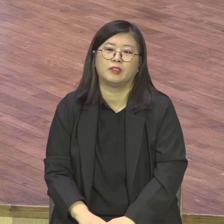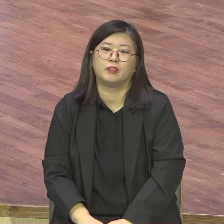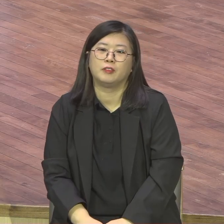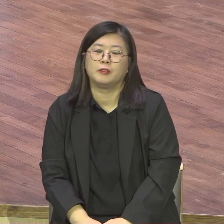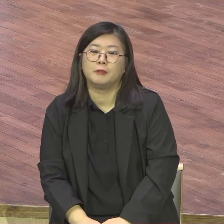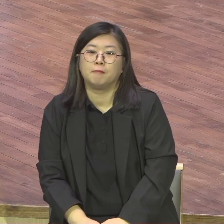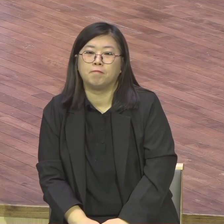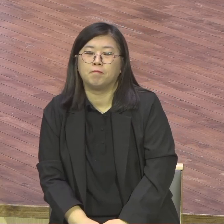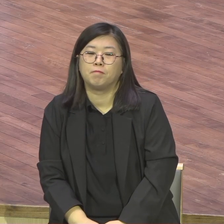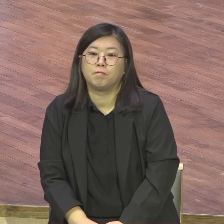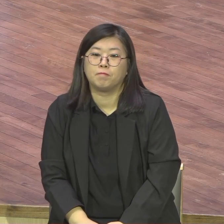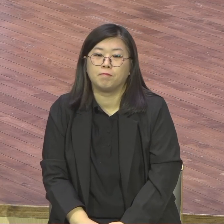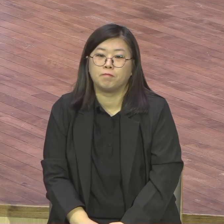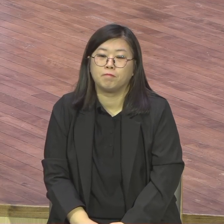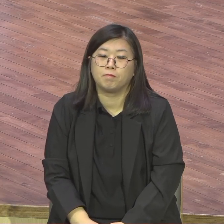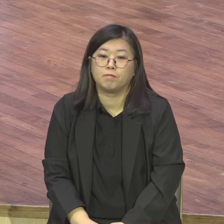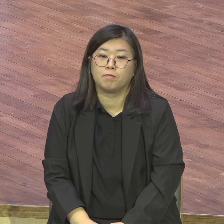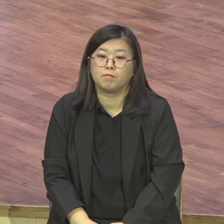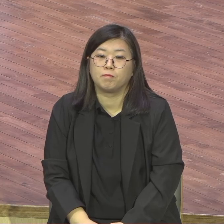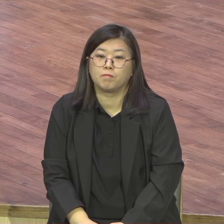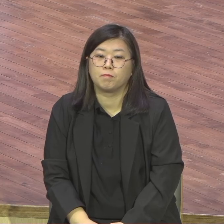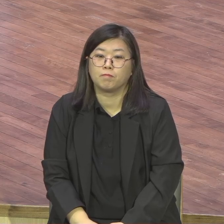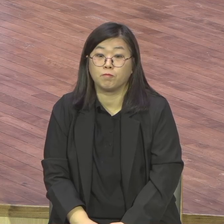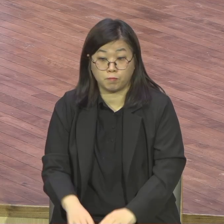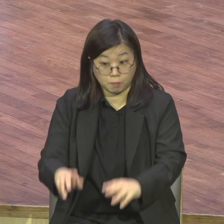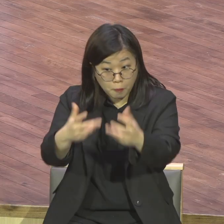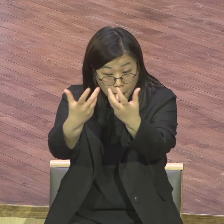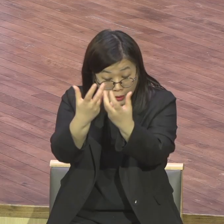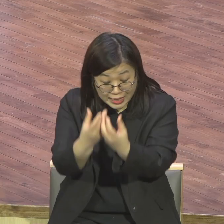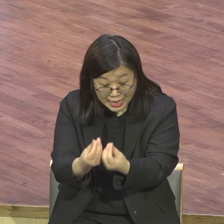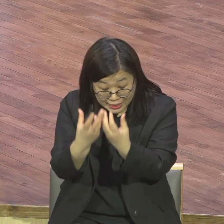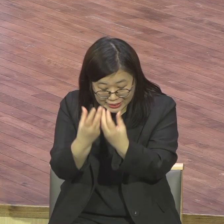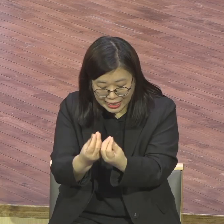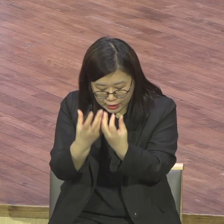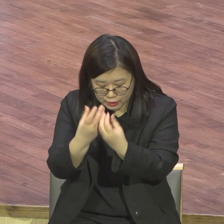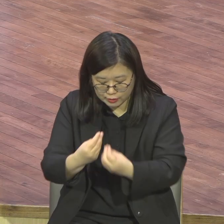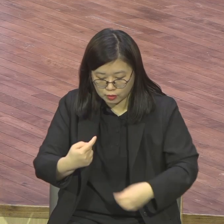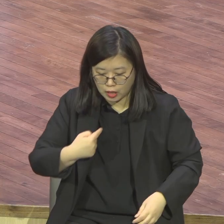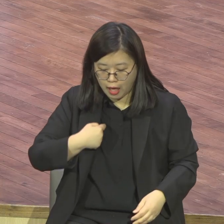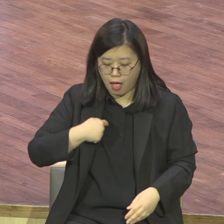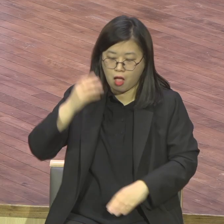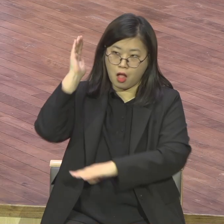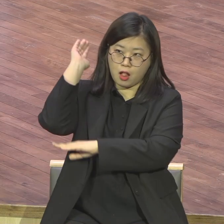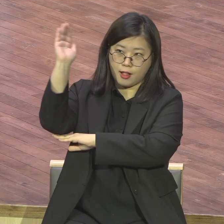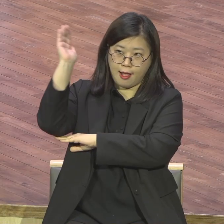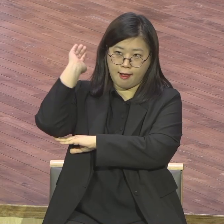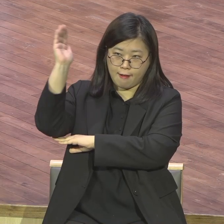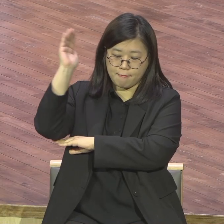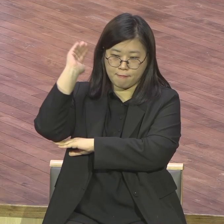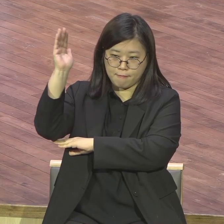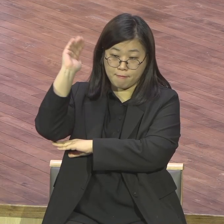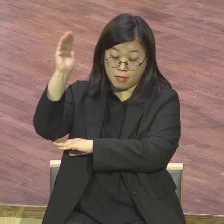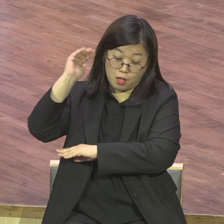예를 들면 아무리 강당에서 이야기해도 옆에 딱하게 직분 받던 사람이 있어가지고